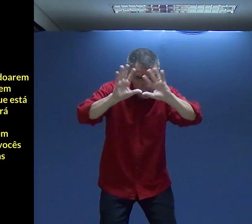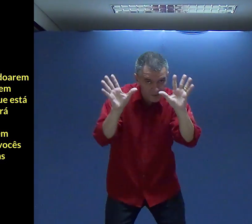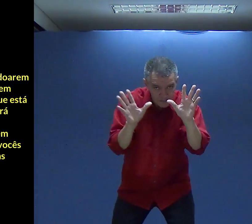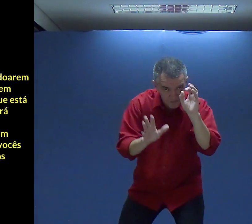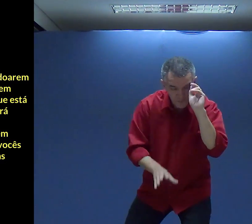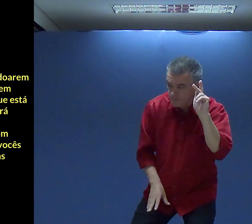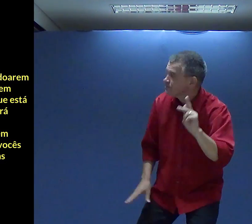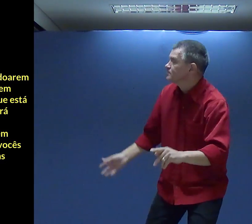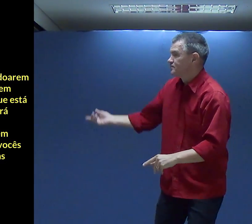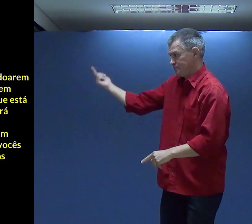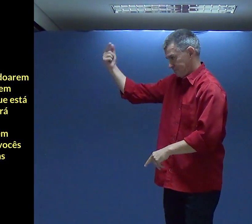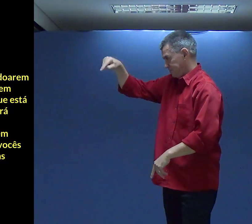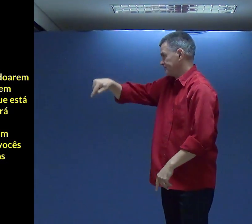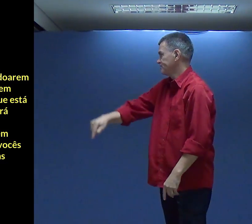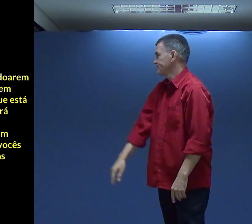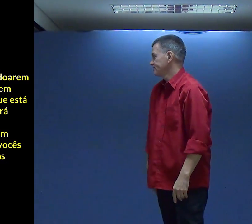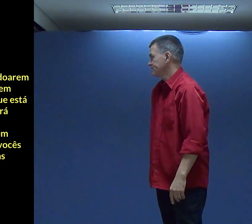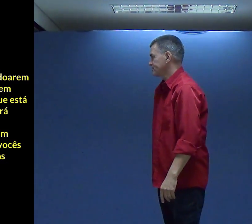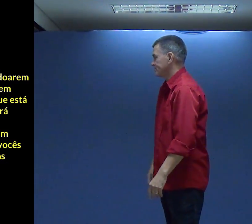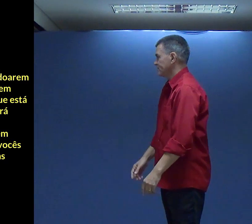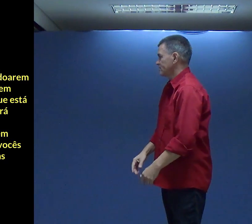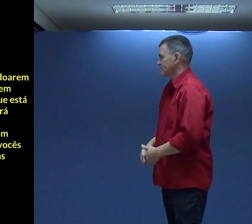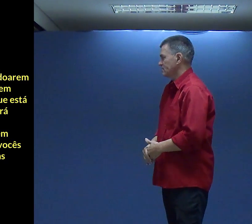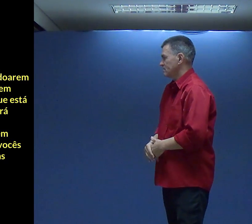Não sei Que que eu vença Esse reciclo De forma resumida